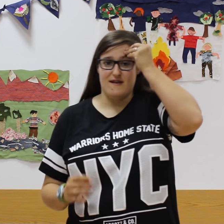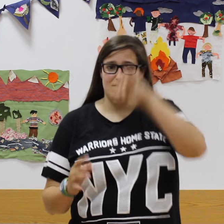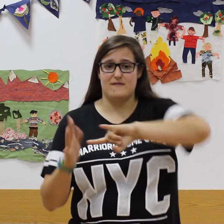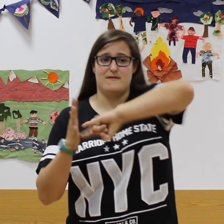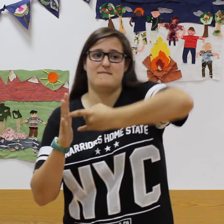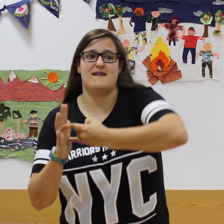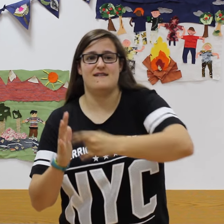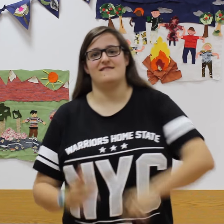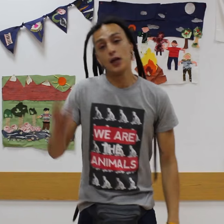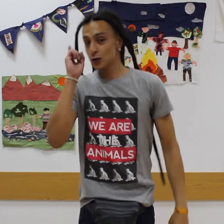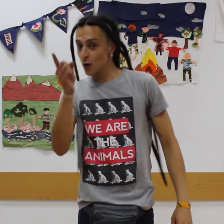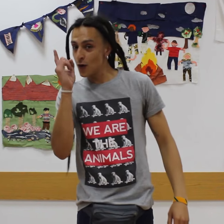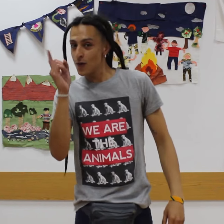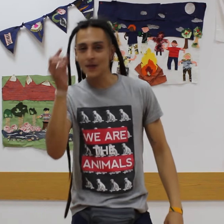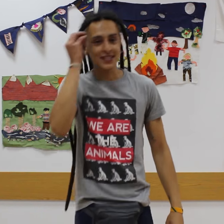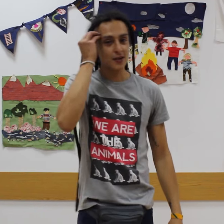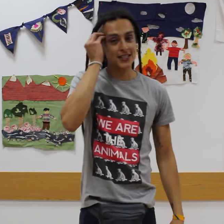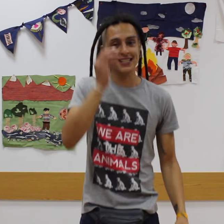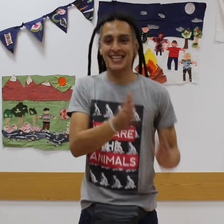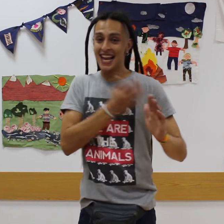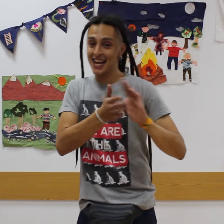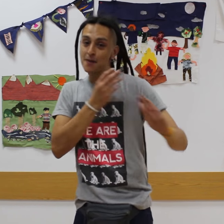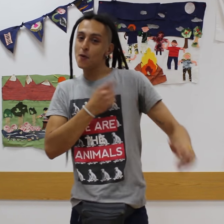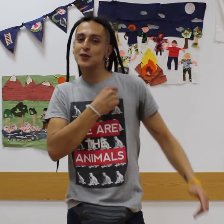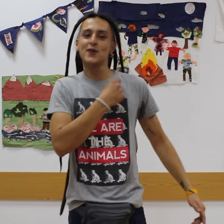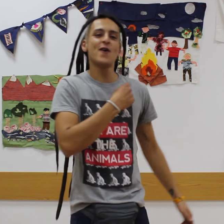y voy armando el plan Solo con pensarlo se acelera el pulso